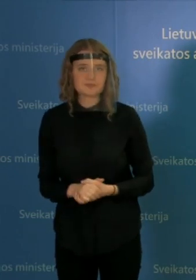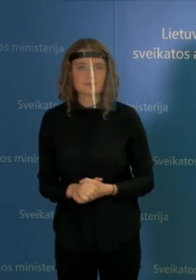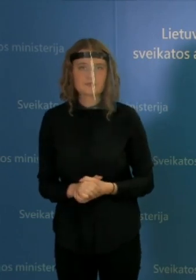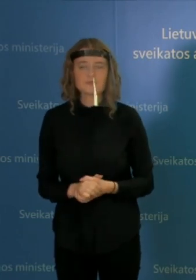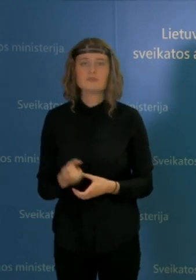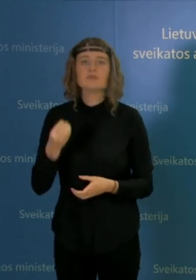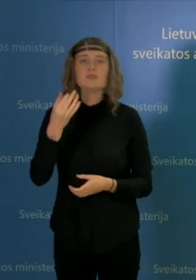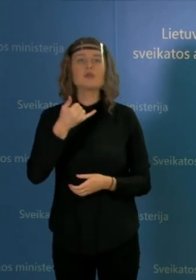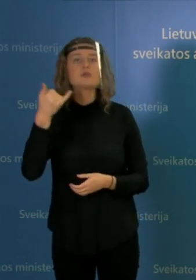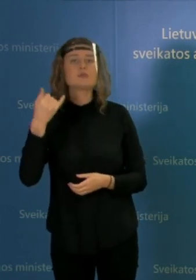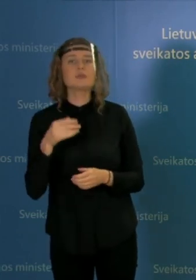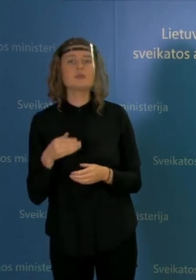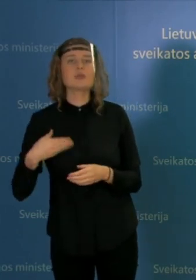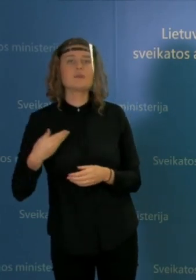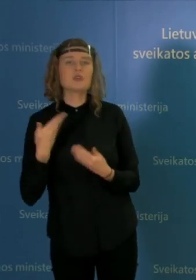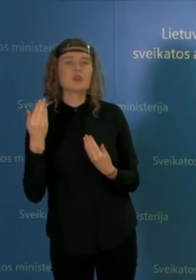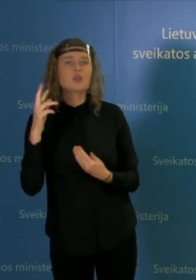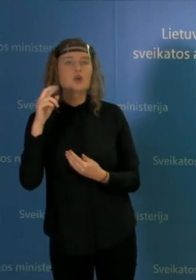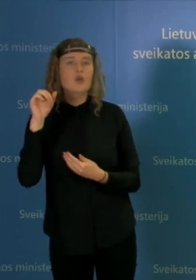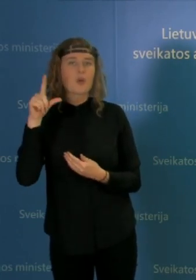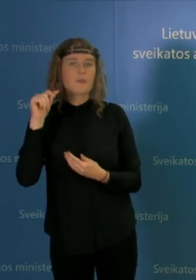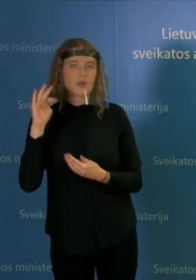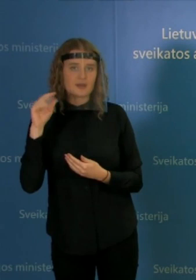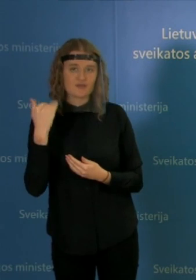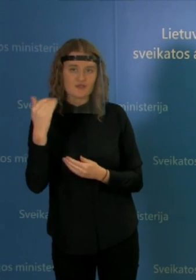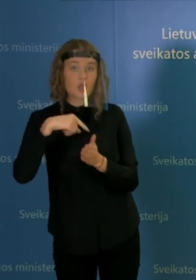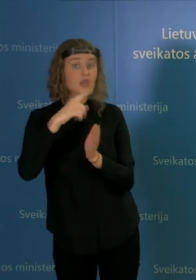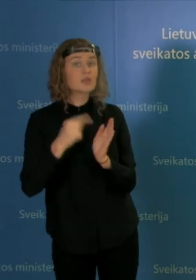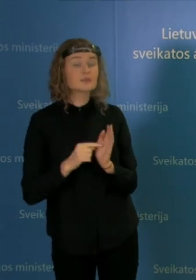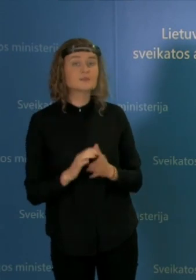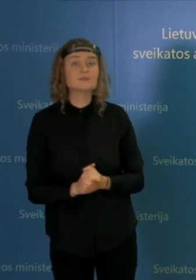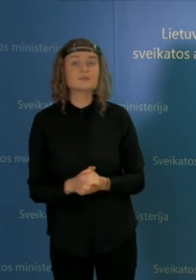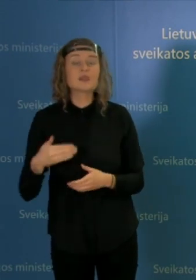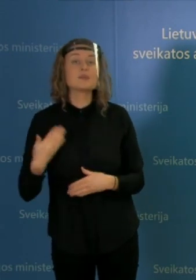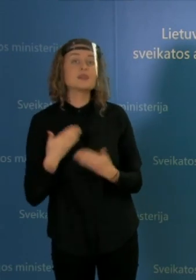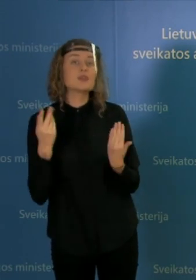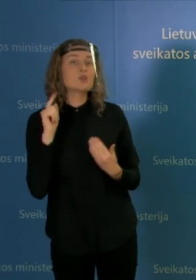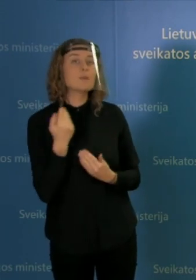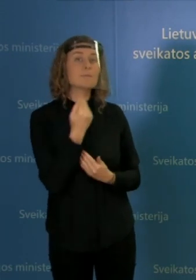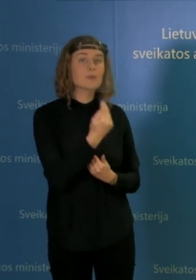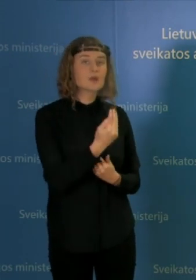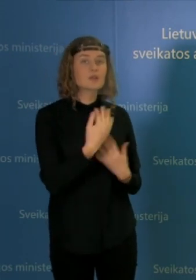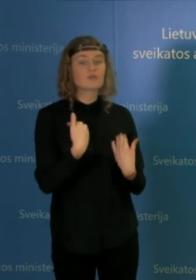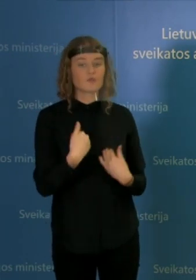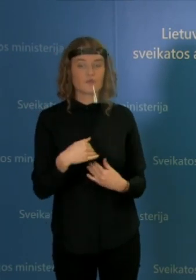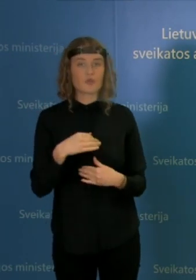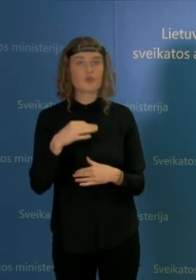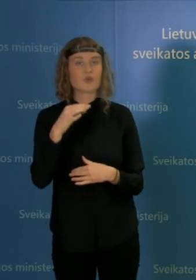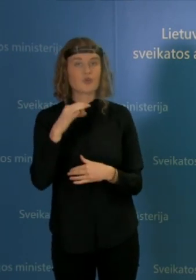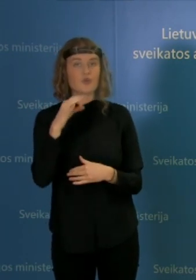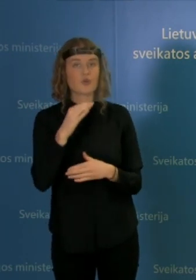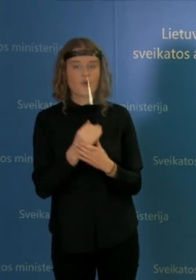redakcijos. Labadiena, Roberto, ar jūsų klausimas? Labadiena, panie ministrė, norėjau teirausis apie konkrečius